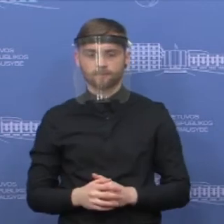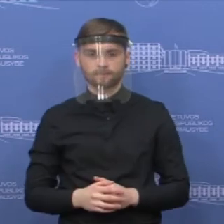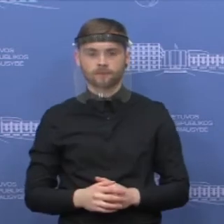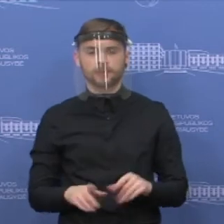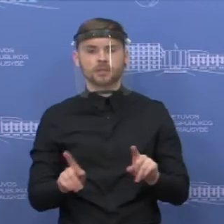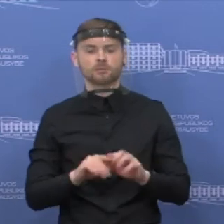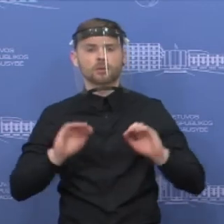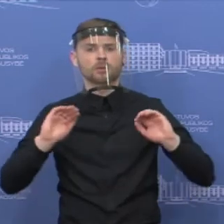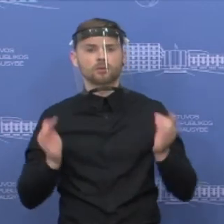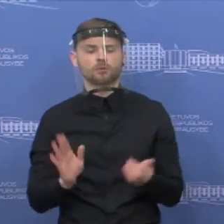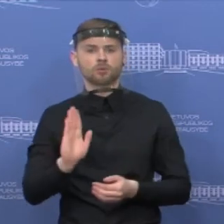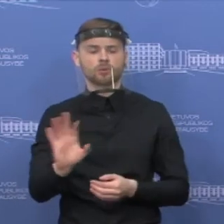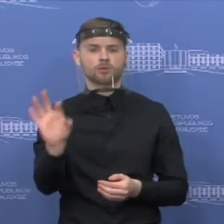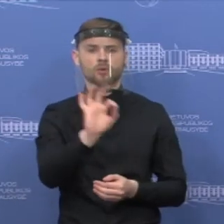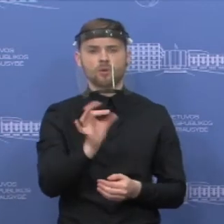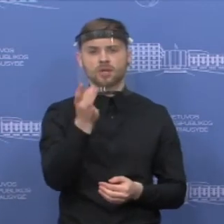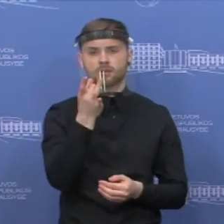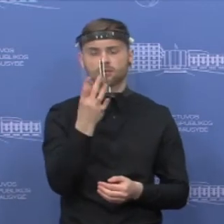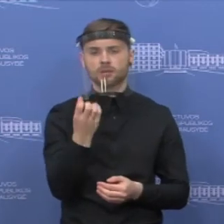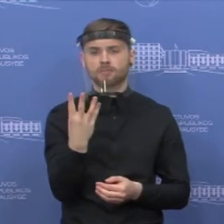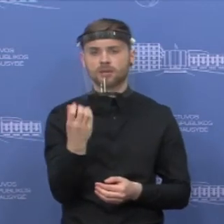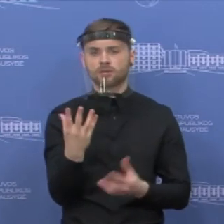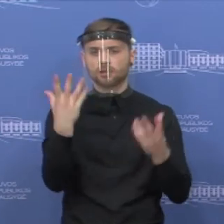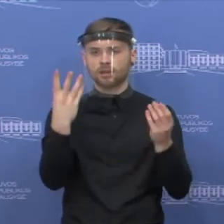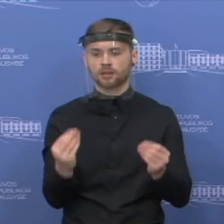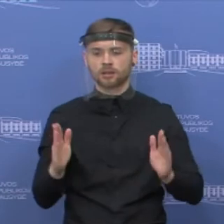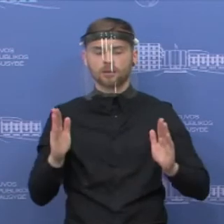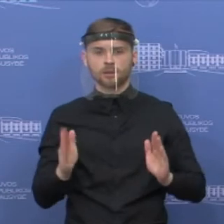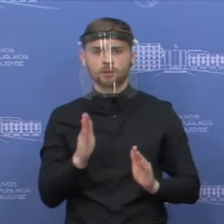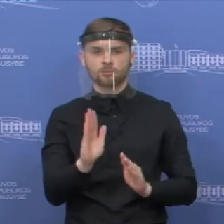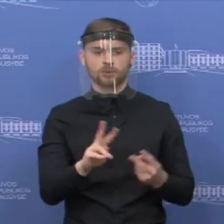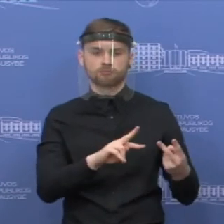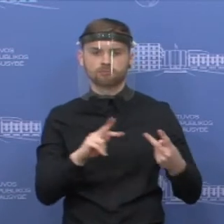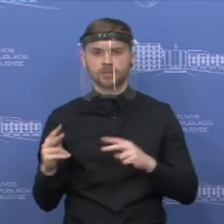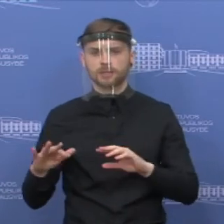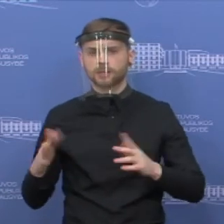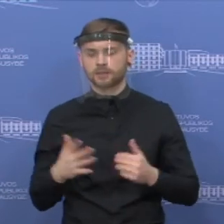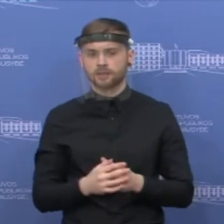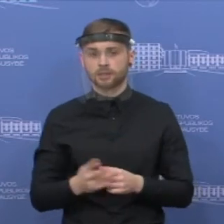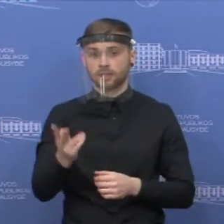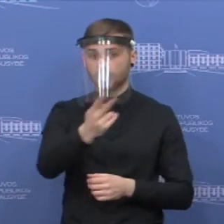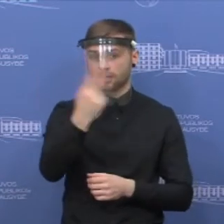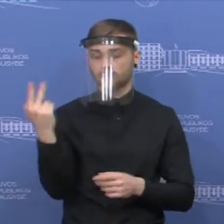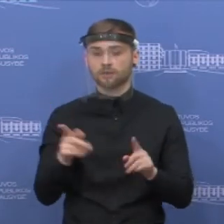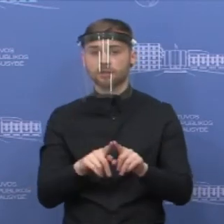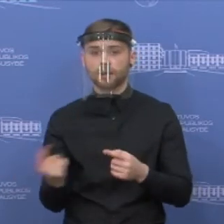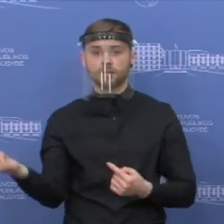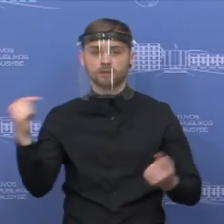pasikeitimus nuo gegužės 15 dienos. Tai nuo gegužės 15 dienos į Lietuvą dar galės atvykti